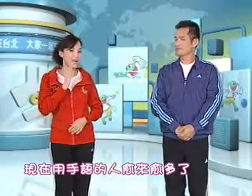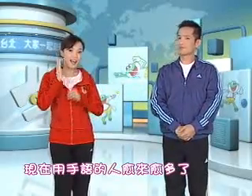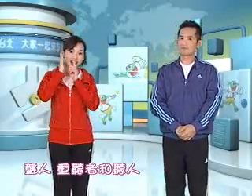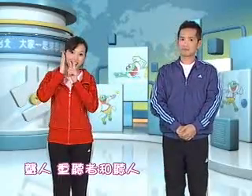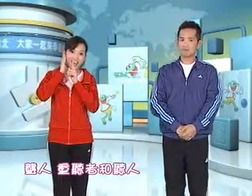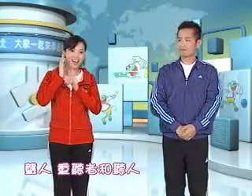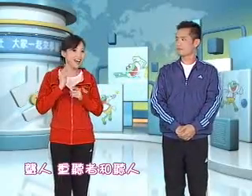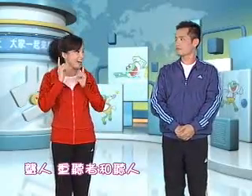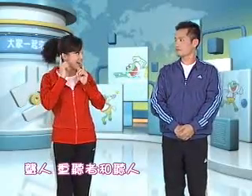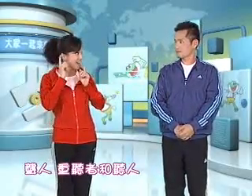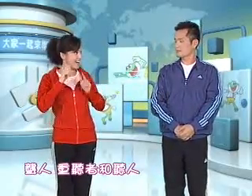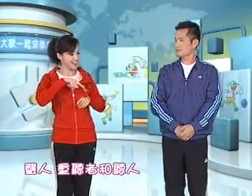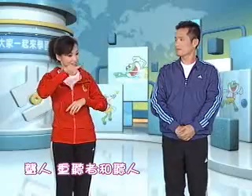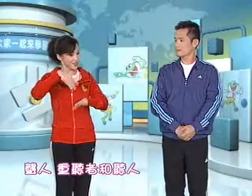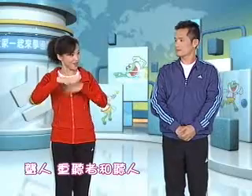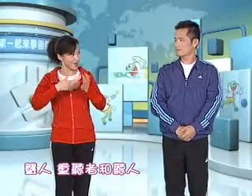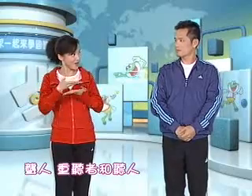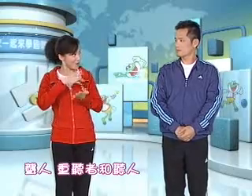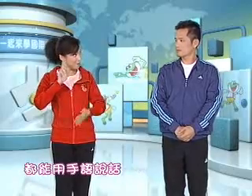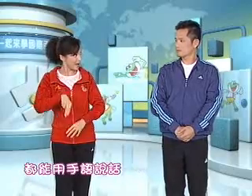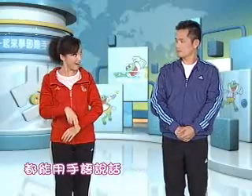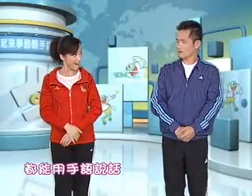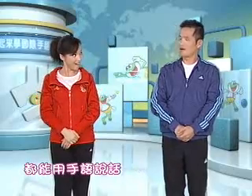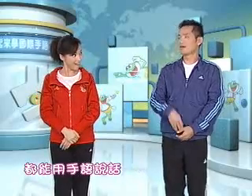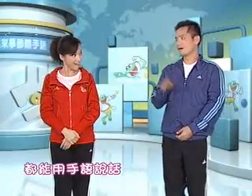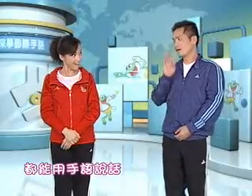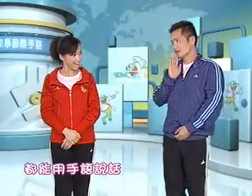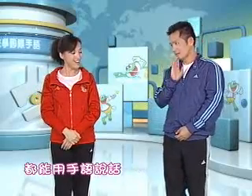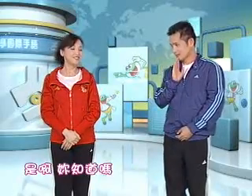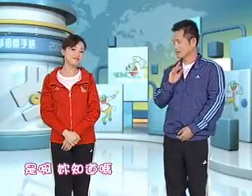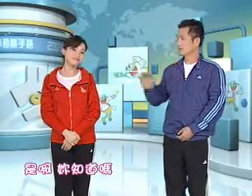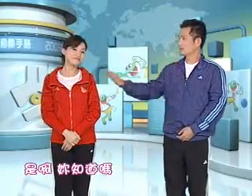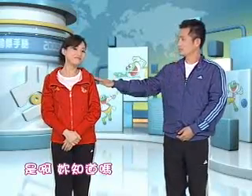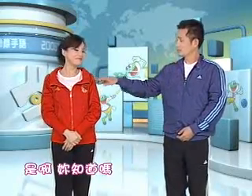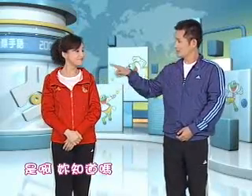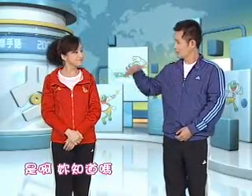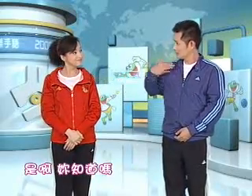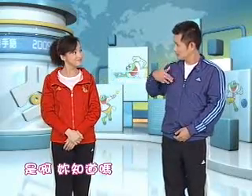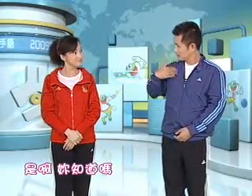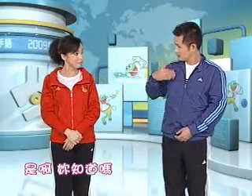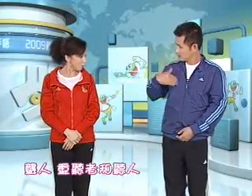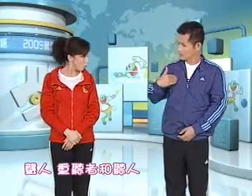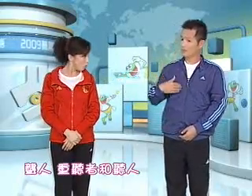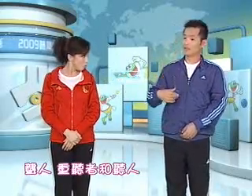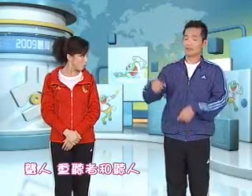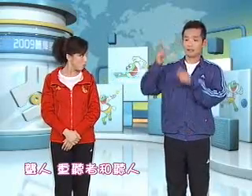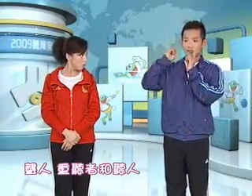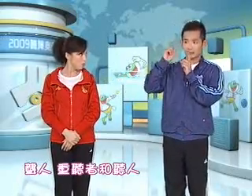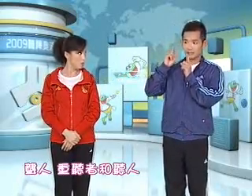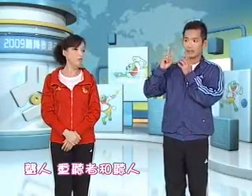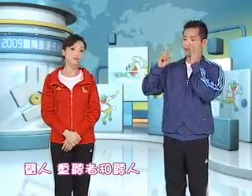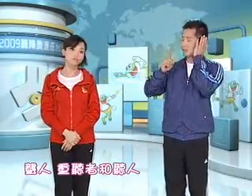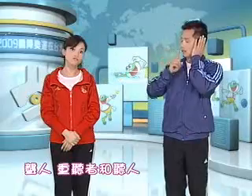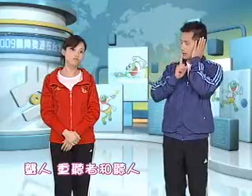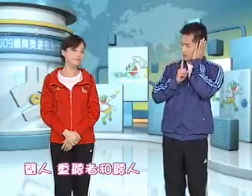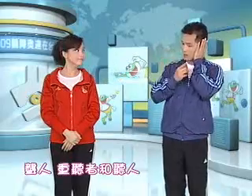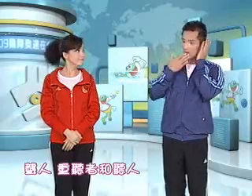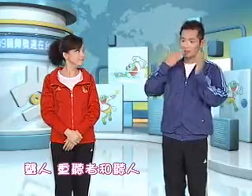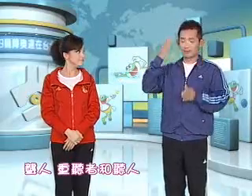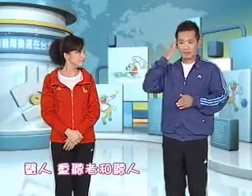龙人众听者和听人都能用手语说话是啊你知道吗龙人众听者和听人国际手